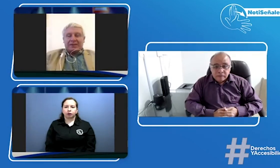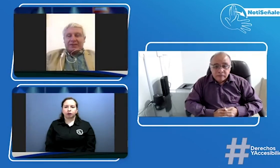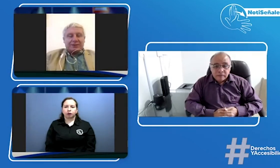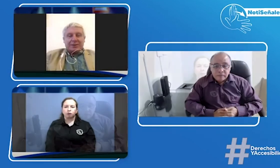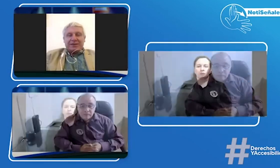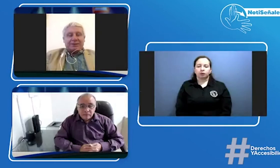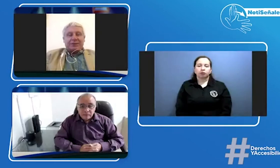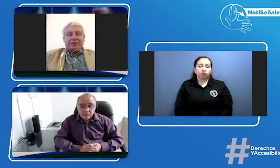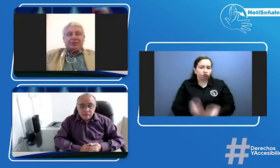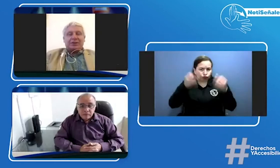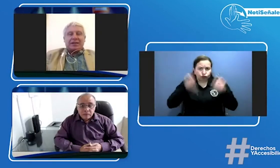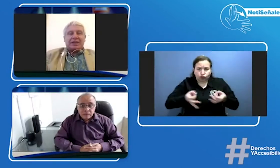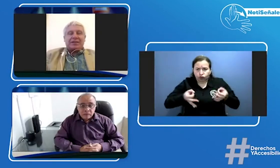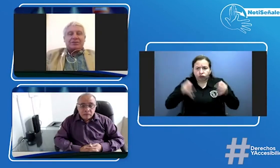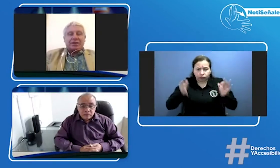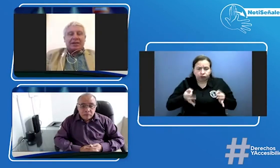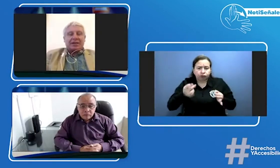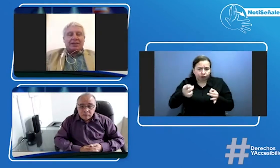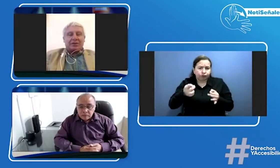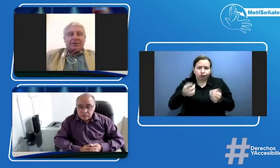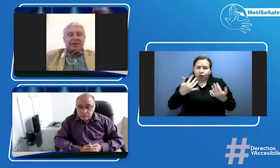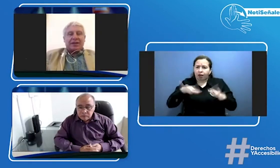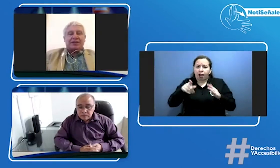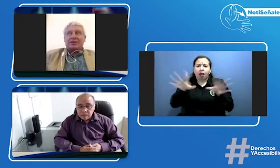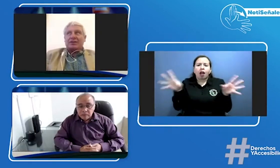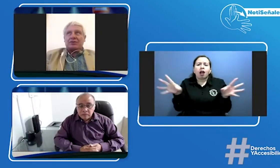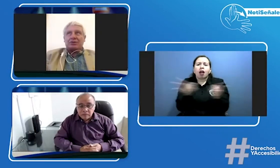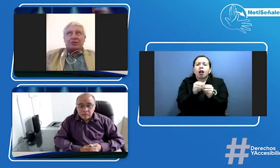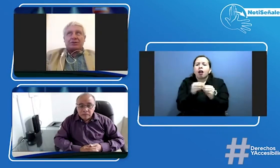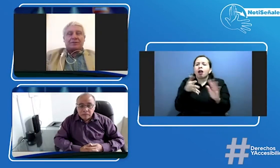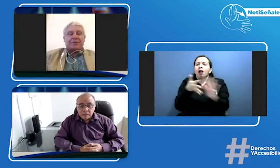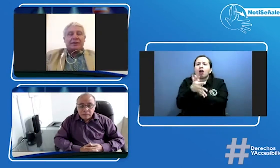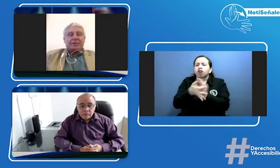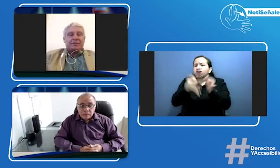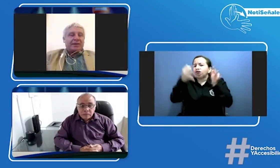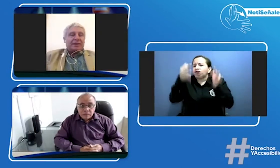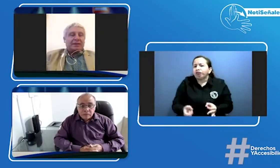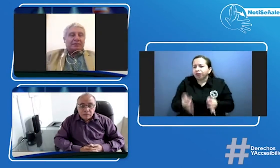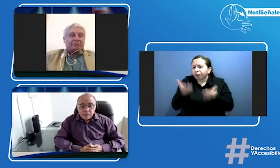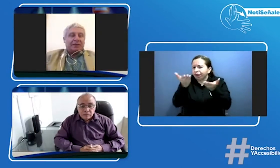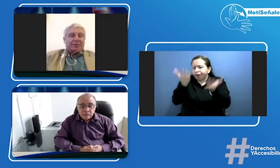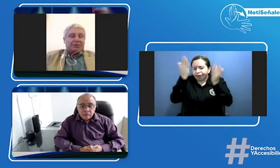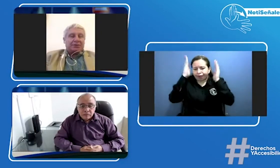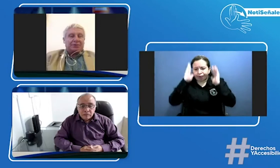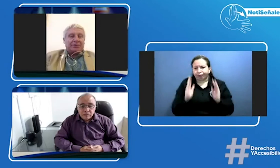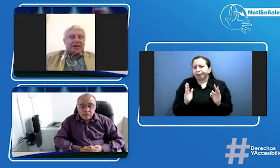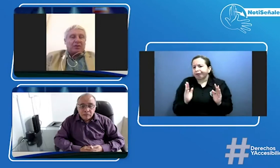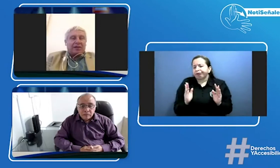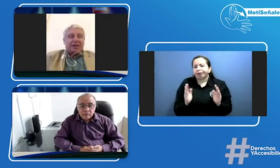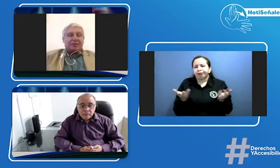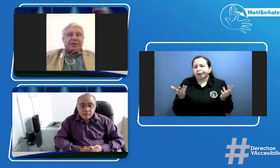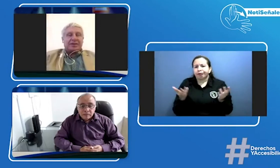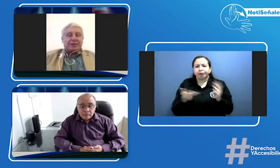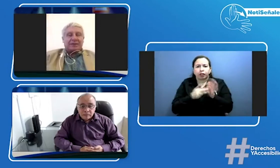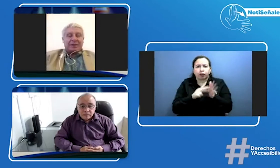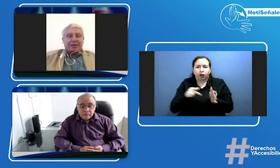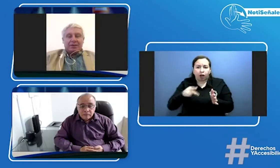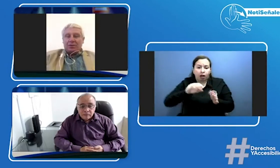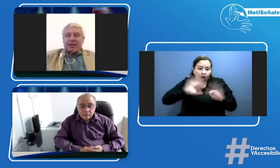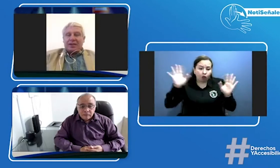efectivamente yo creo que usted haya hecho una radiografía y tiene una conclusión bien digamos pedagógica sobre el tema no hay que darle